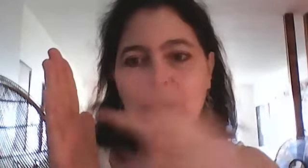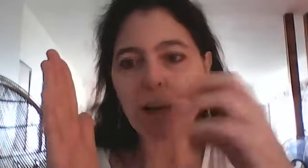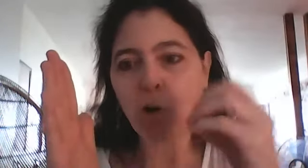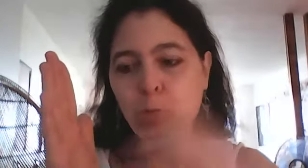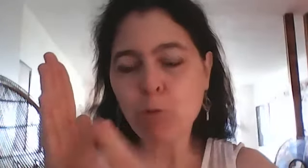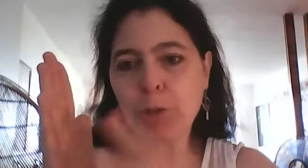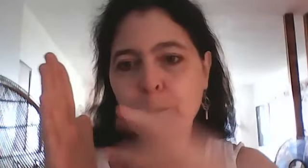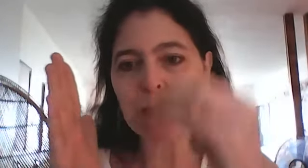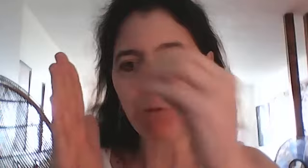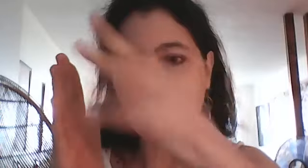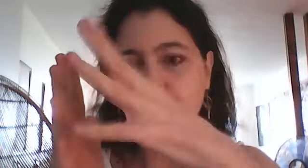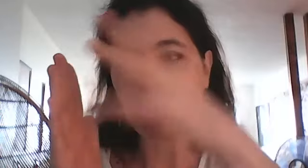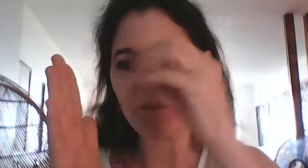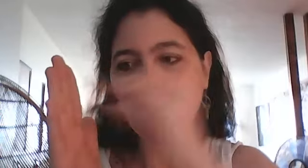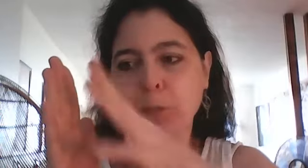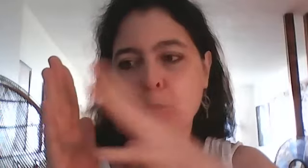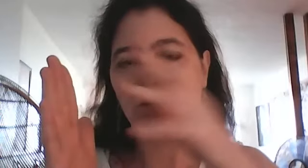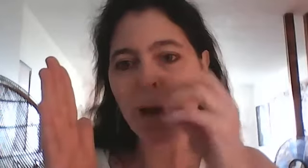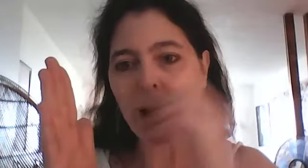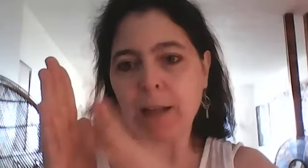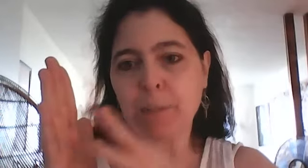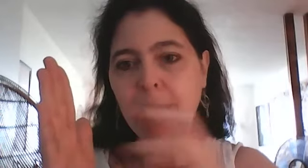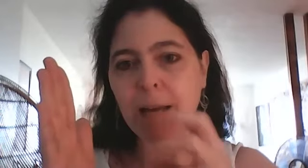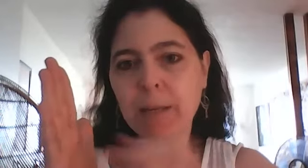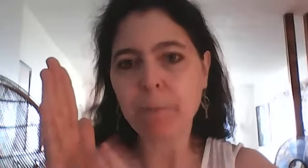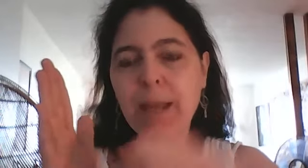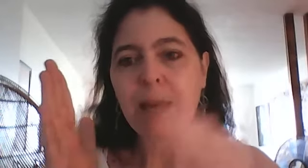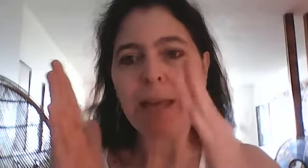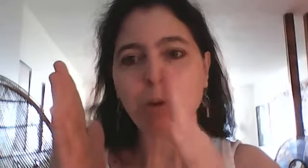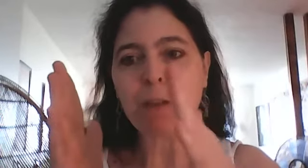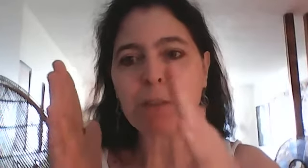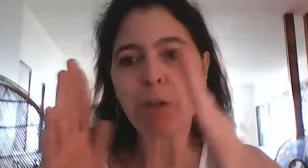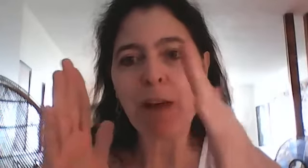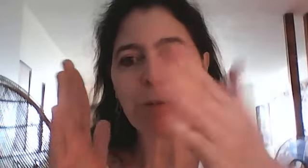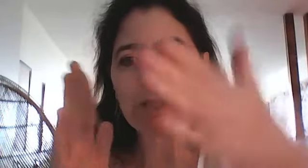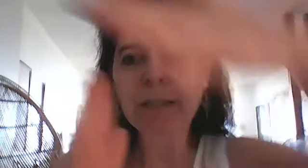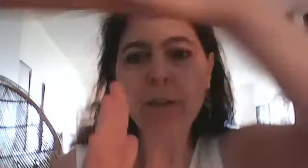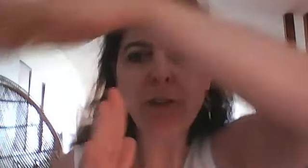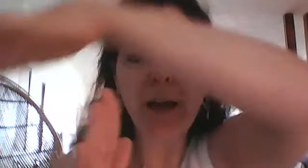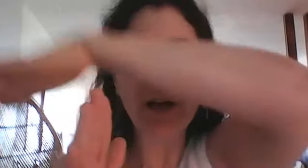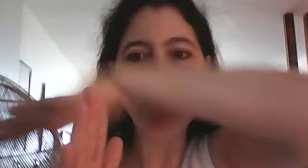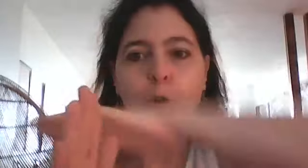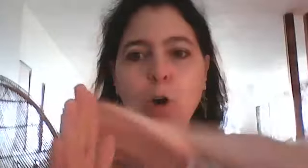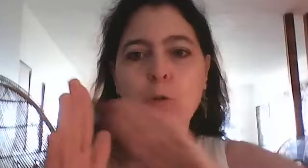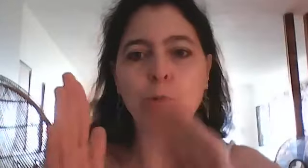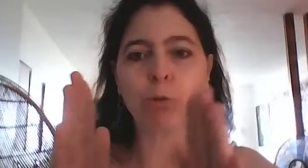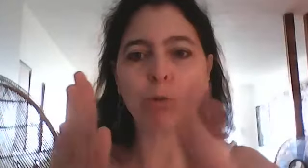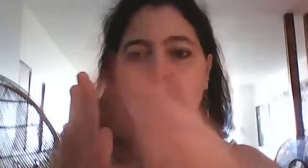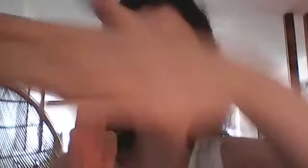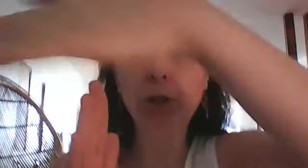sent qu'on bouge puis si vous voulez vous pouvez faire votre mouvement en spirale et l'autre façon de le faire aussi c'est de faire comme un rond tout autour de